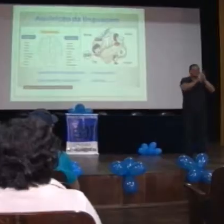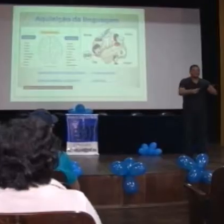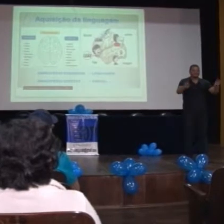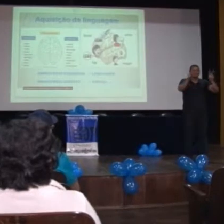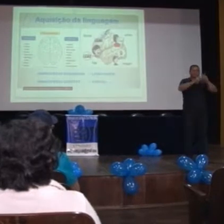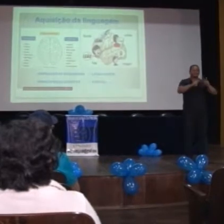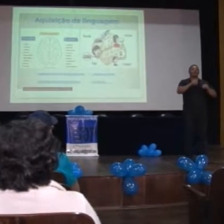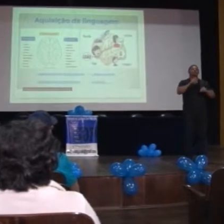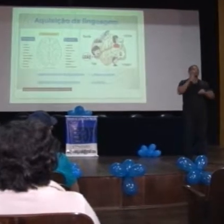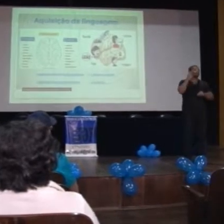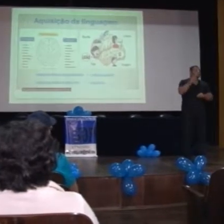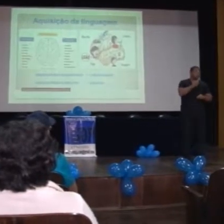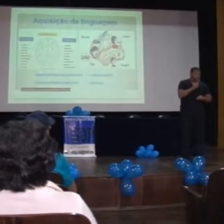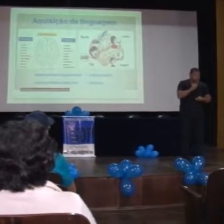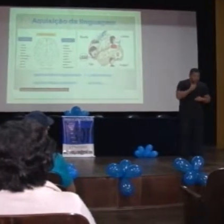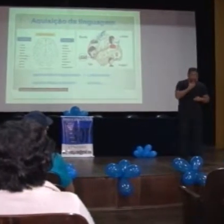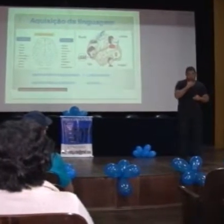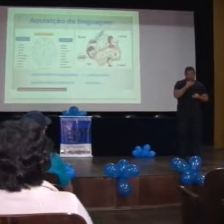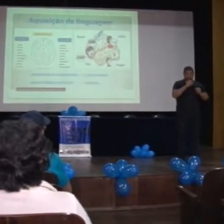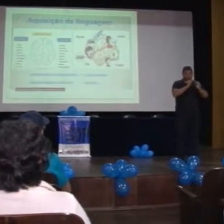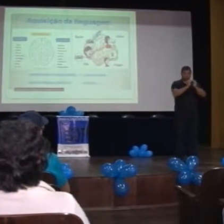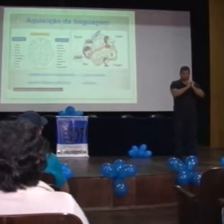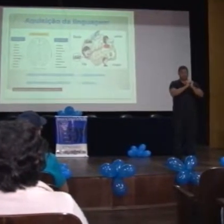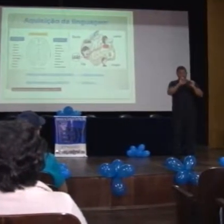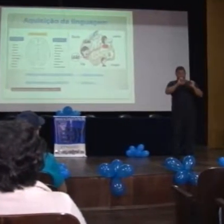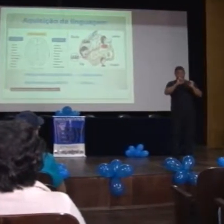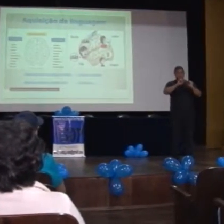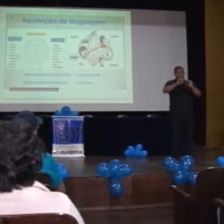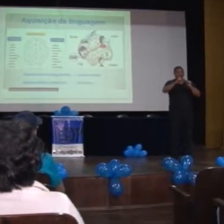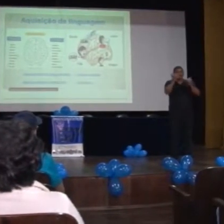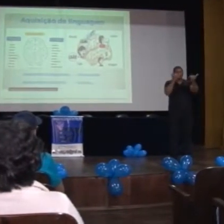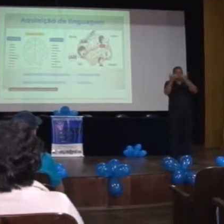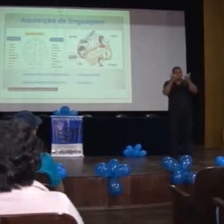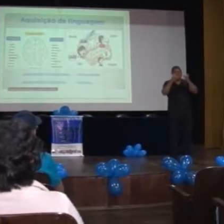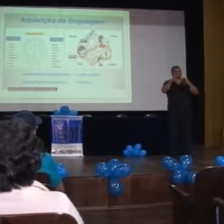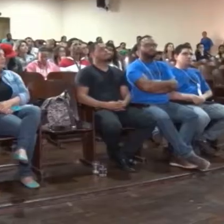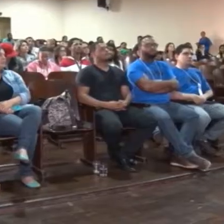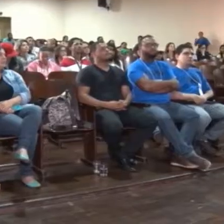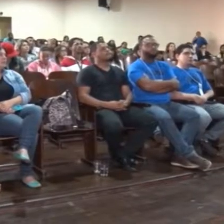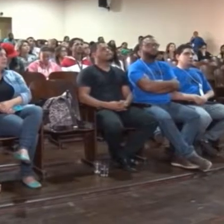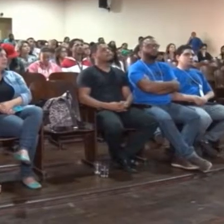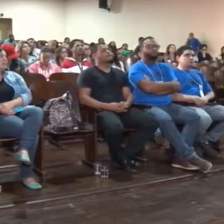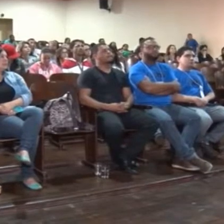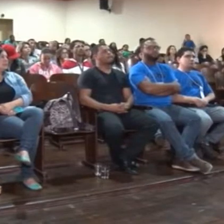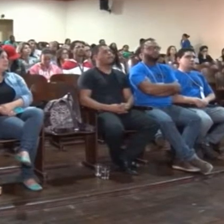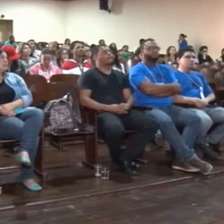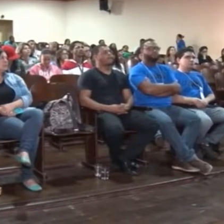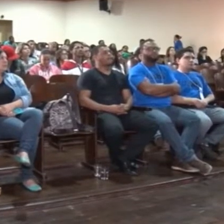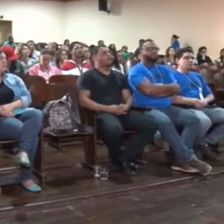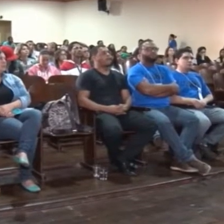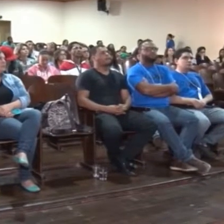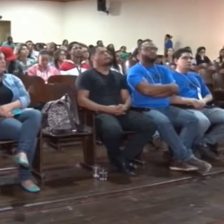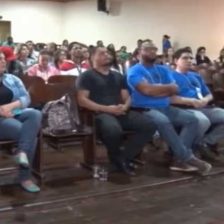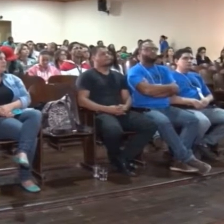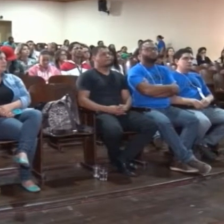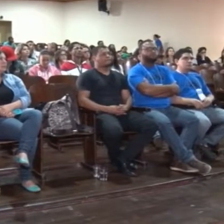aconteceu no auditório do IFMG em referência ao Dia Nacional do Surdo, que é comemorado nesta terça-feira, 26 de